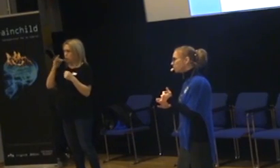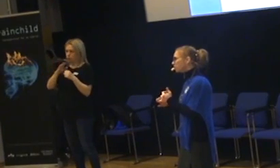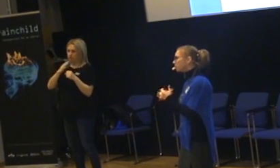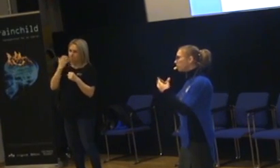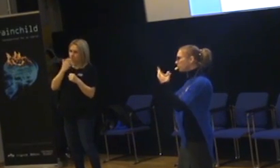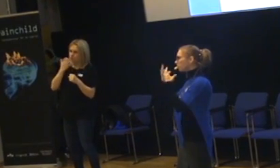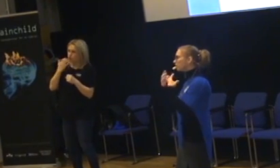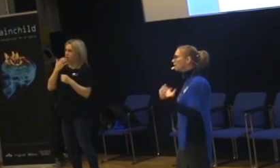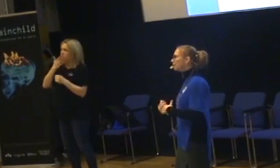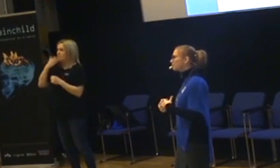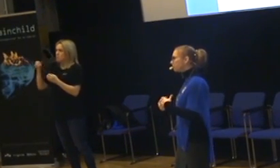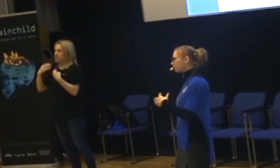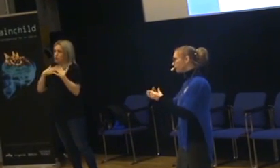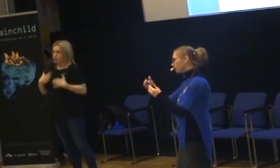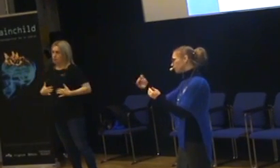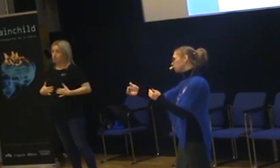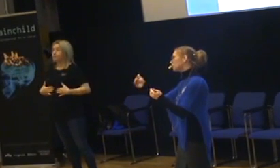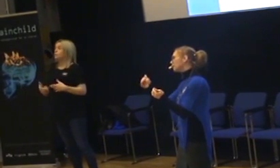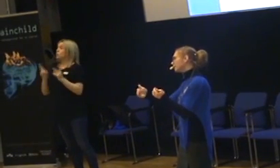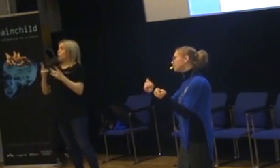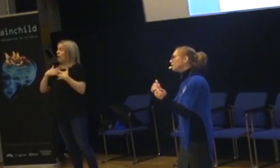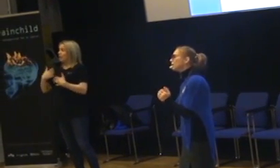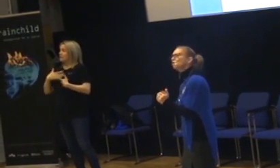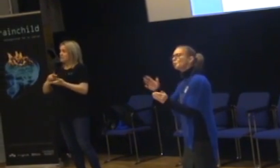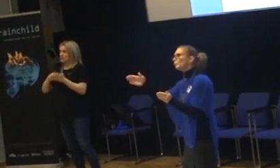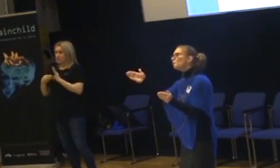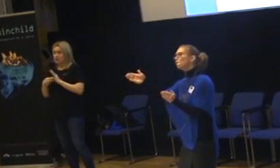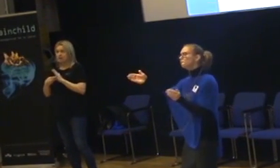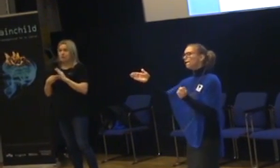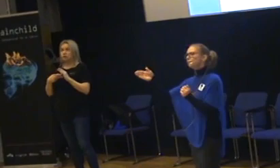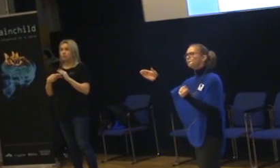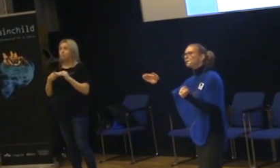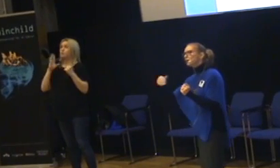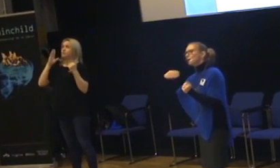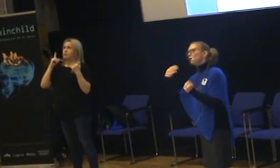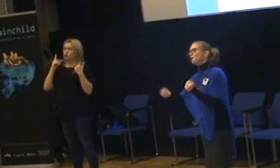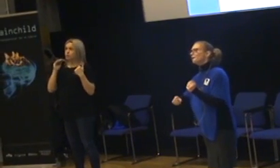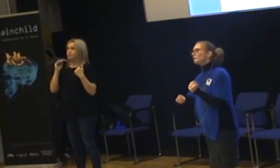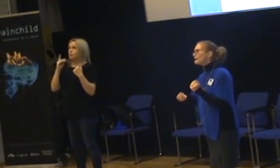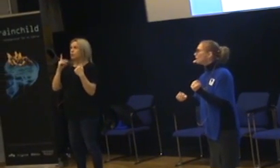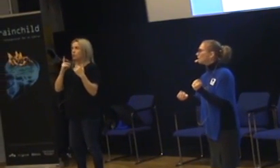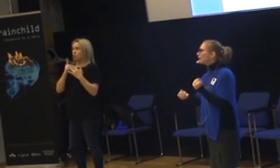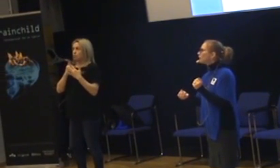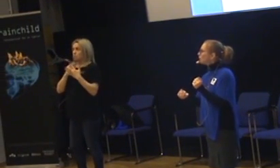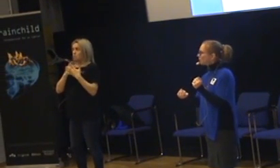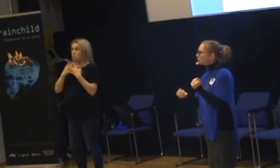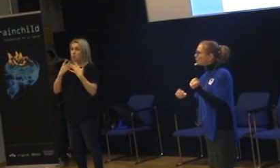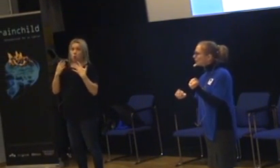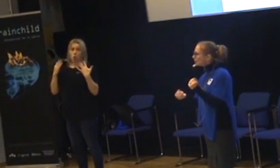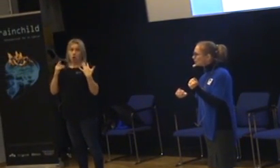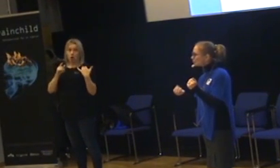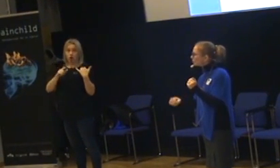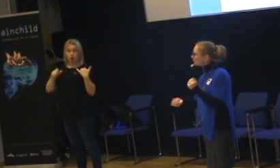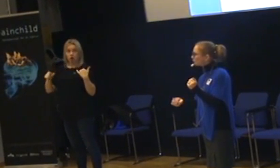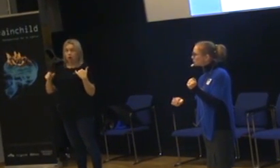Andningstekniker. Att lära sig att ställa in. Jo. Många av de här kan gärna ha en